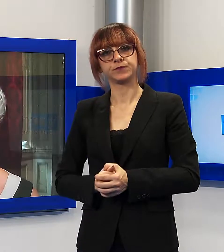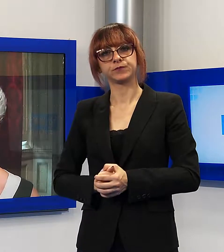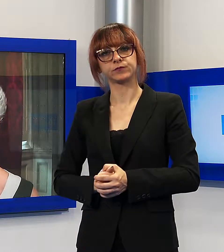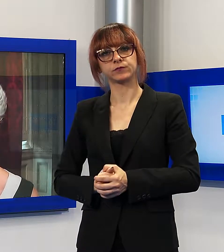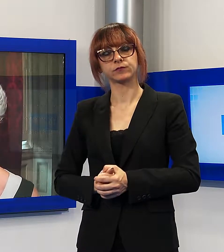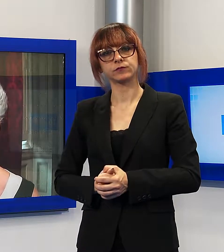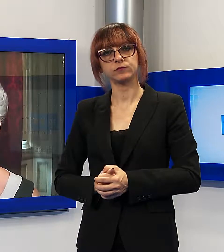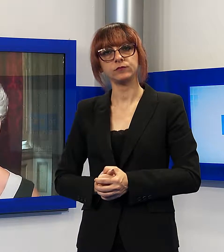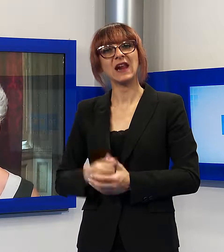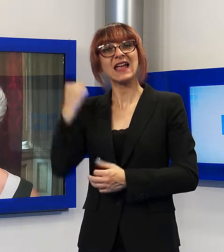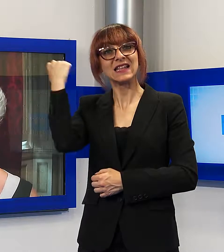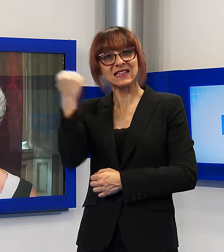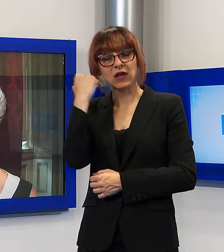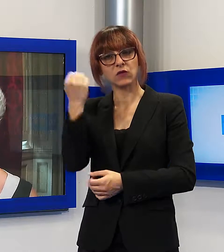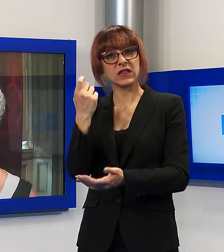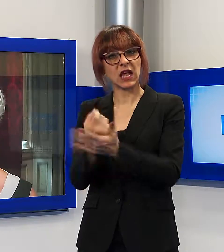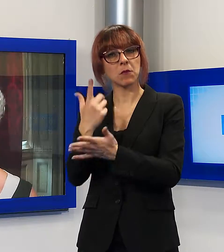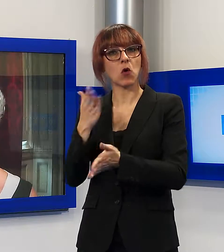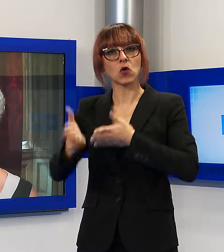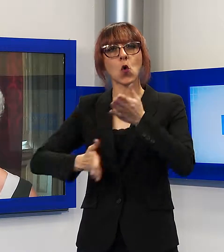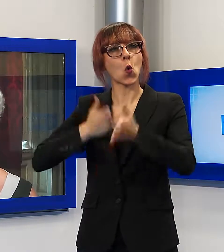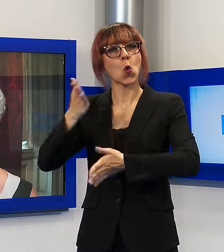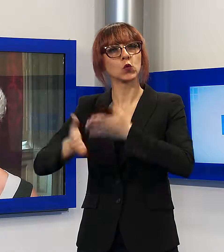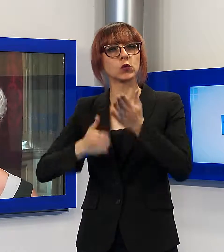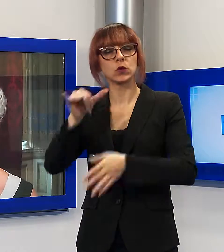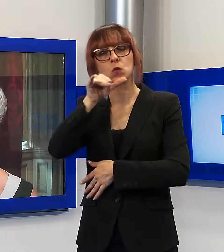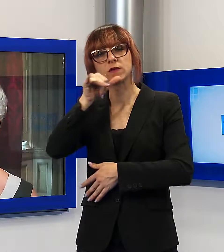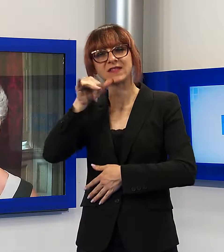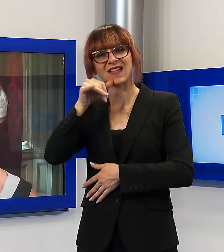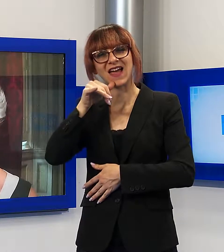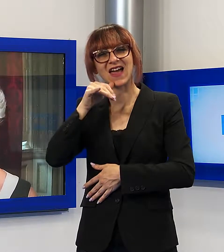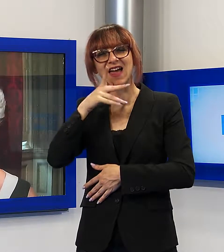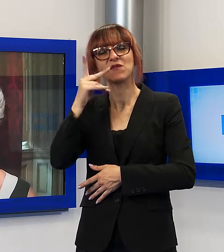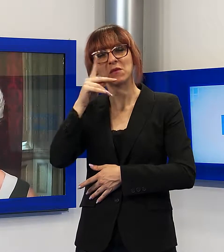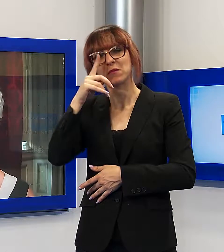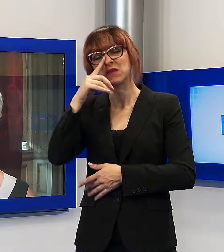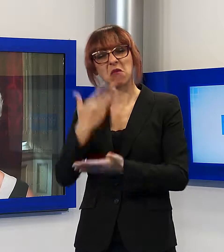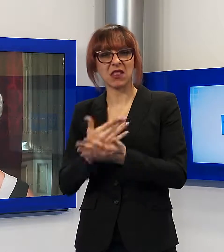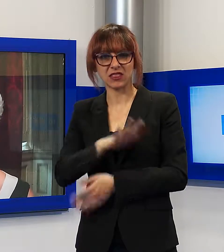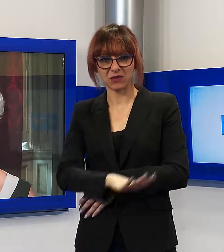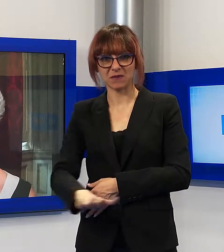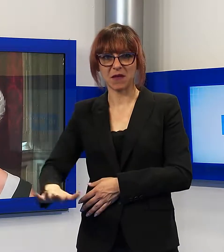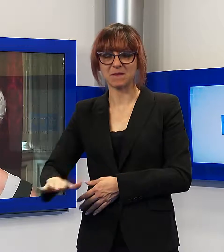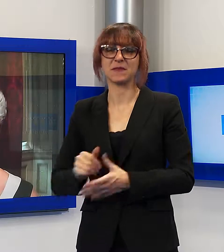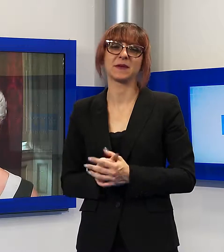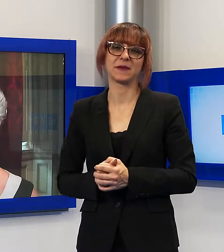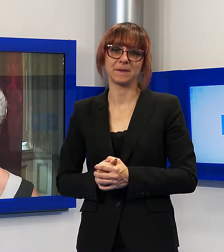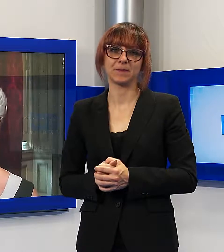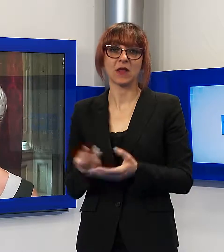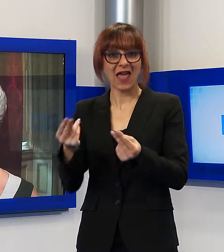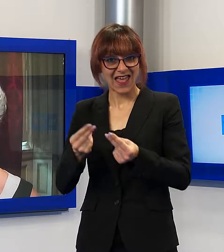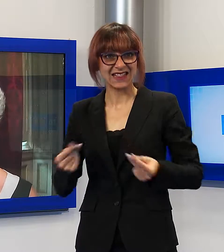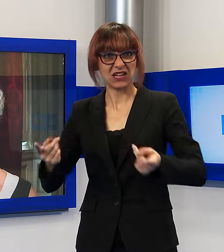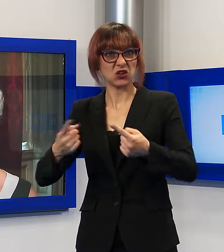far vivere i servizi che sono necessari per le prime fasi dell'infanzia. Il nostro territorio non